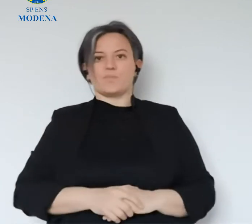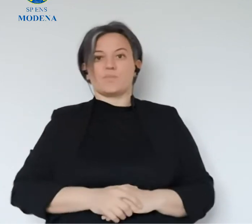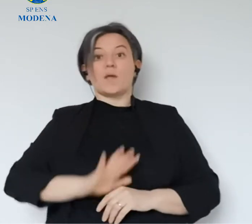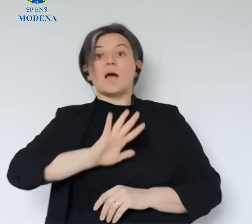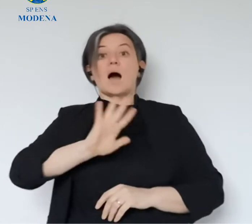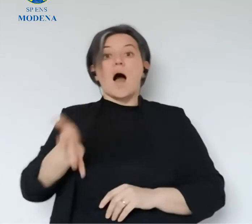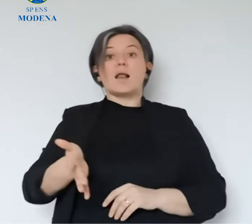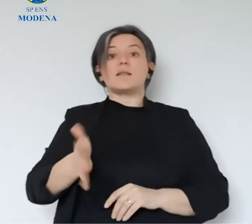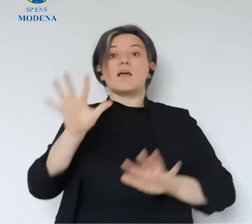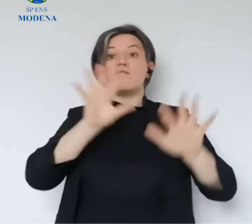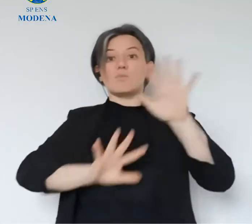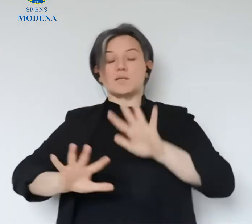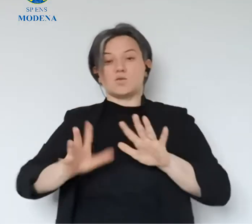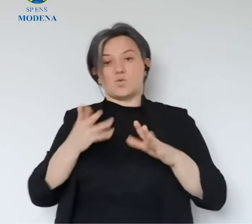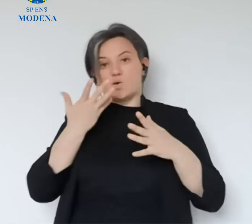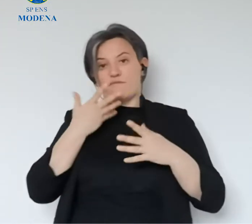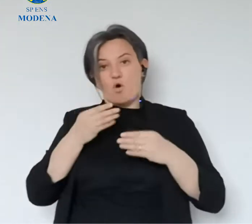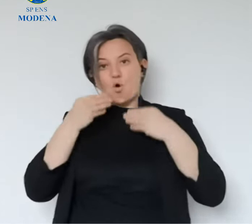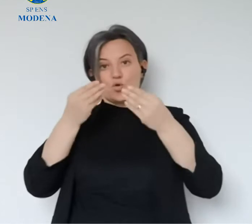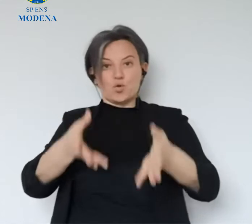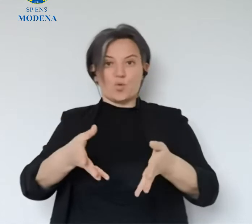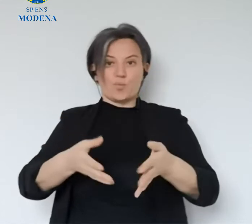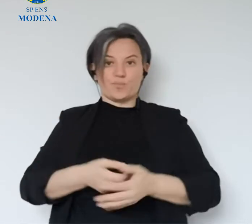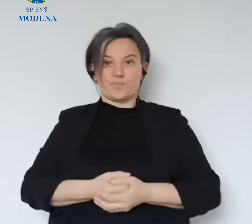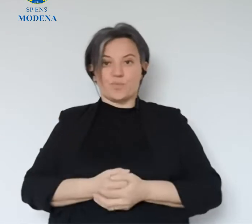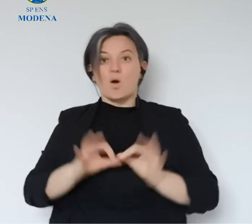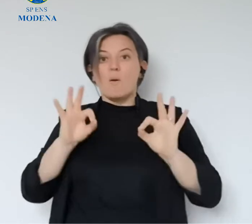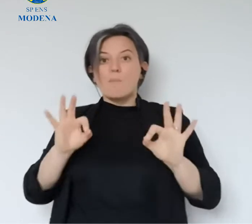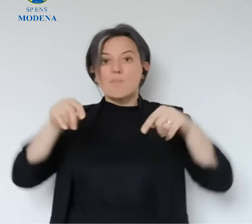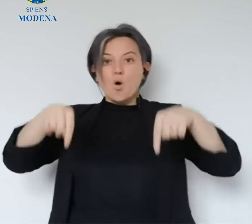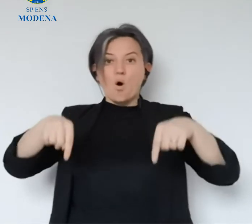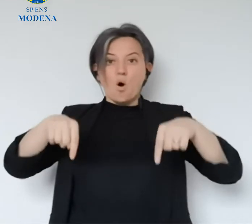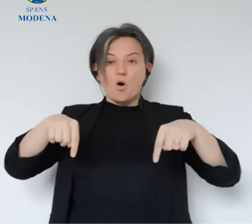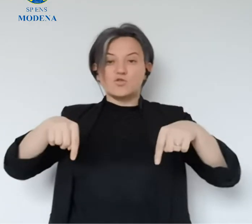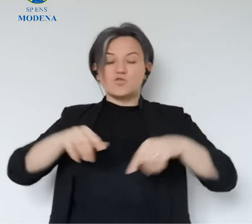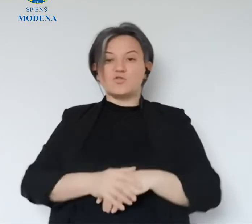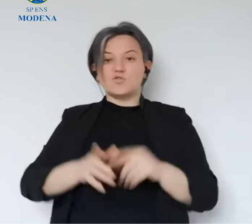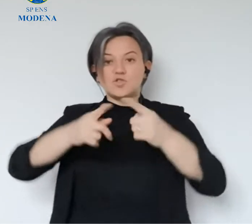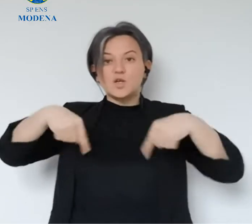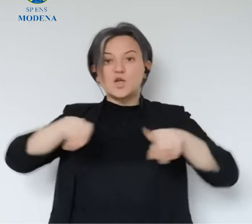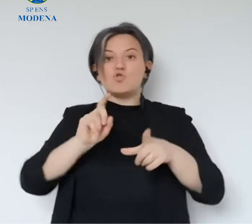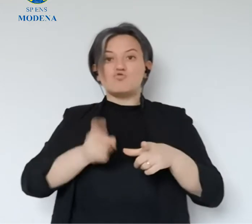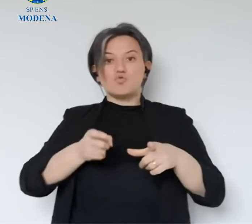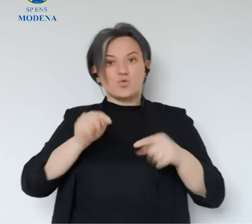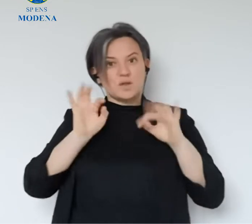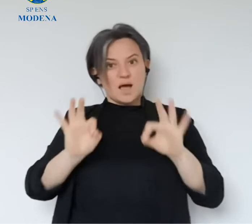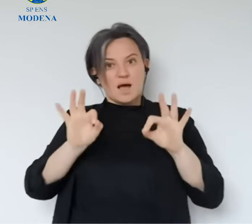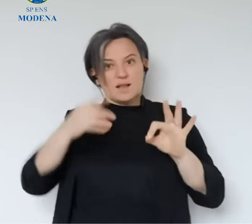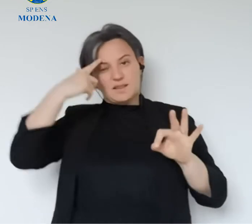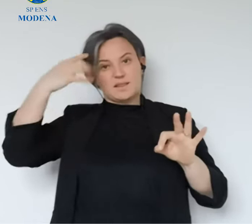informazioni che volevo darvi per arricchire insomma un po' il quadro della giornata.